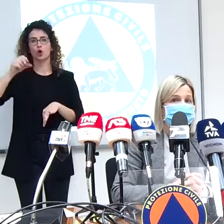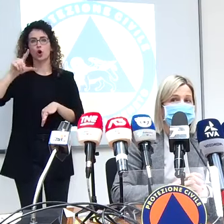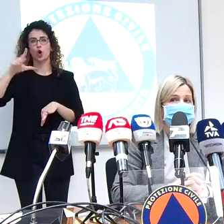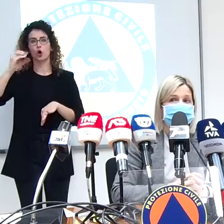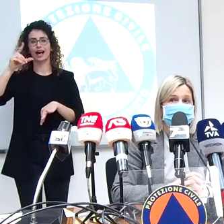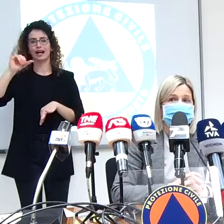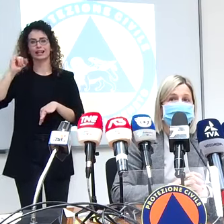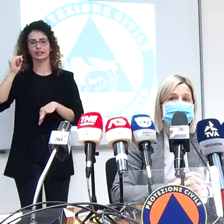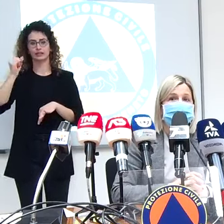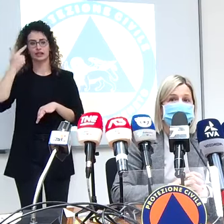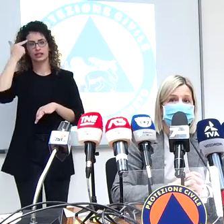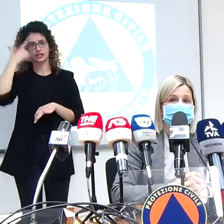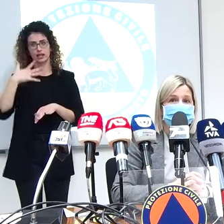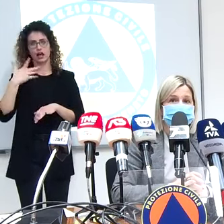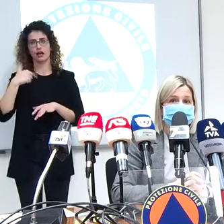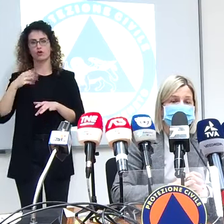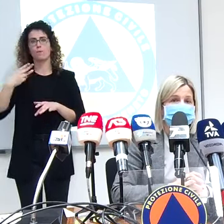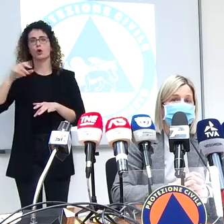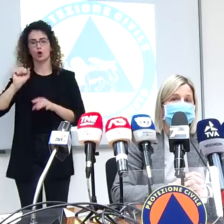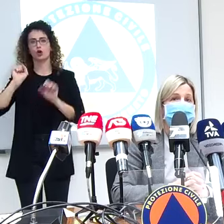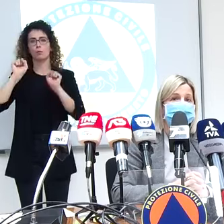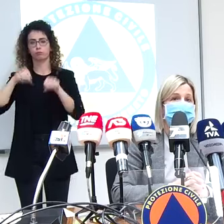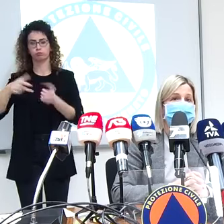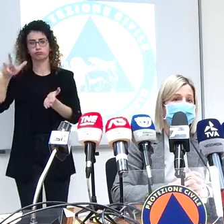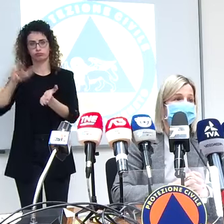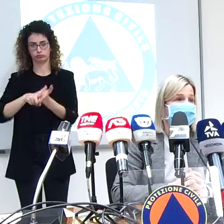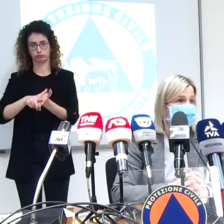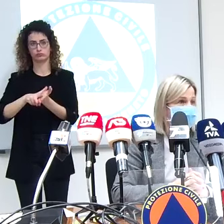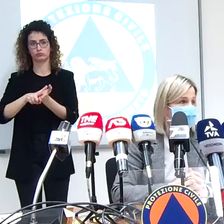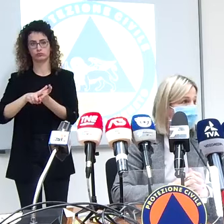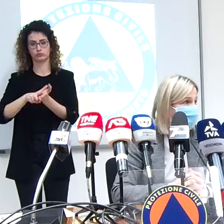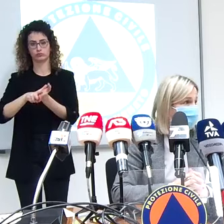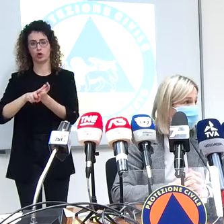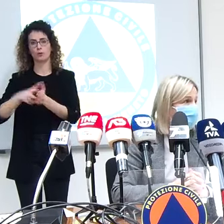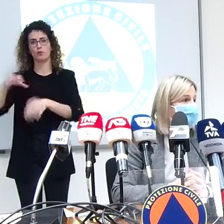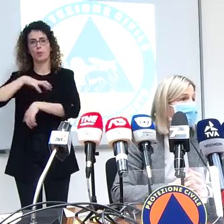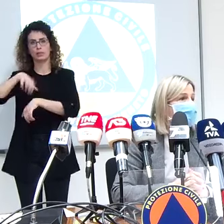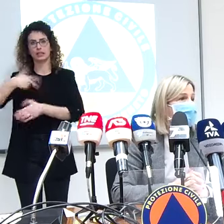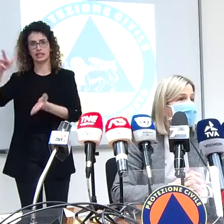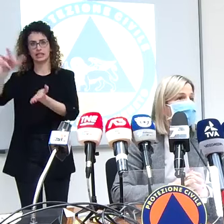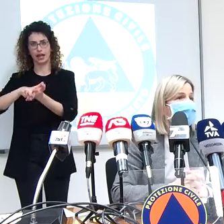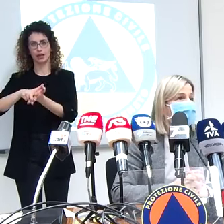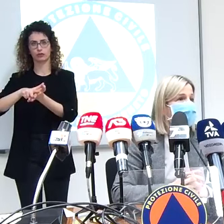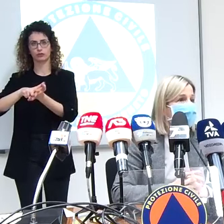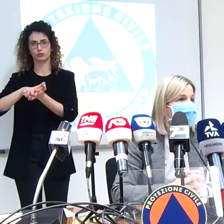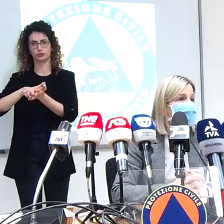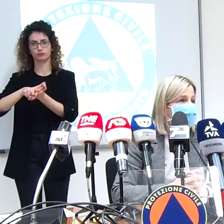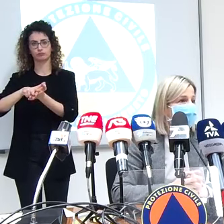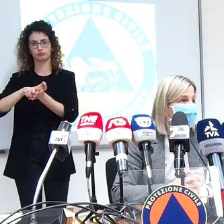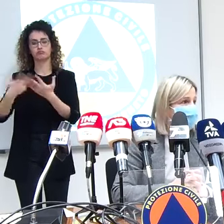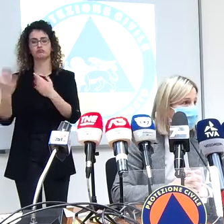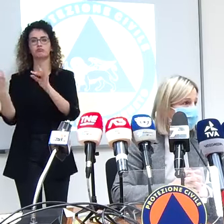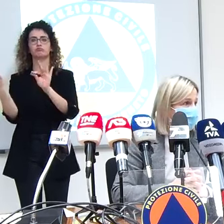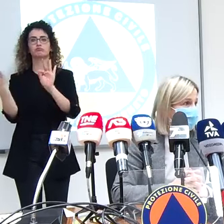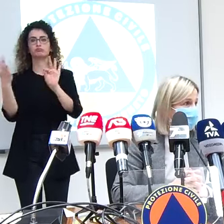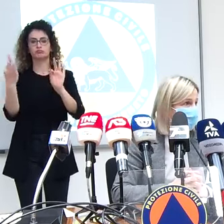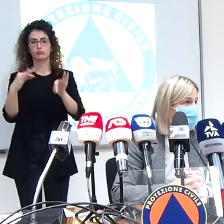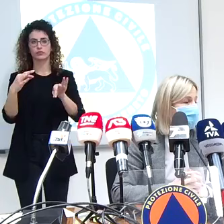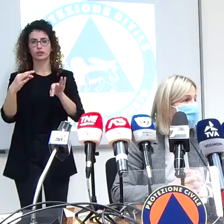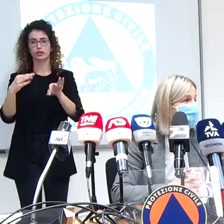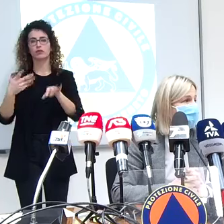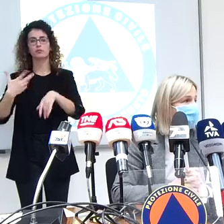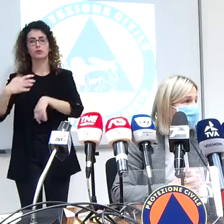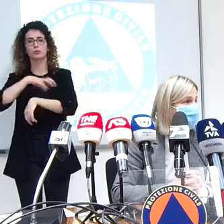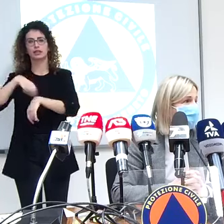monoclonali sono stati autorizzati dal ministero e ci arriveranno dal ministero cioè